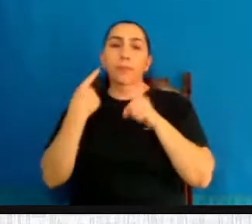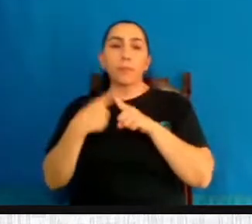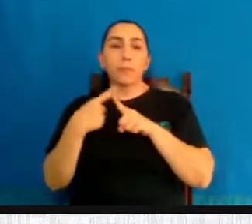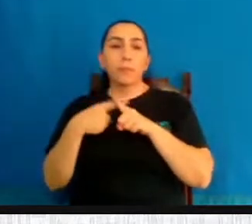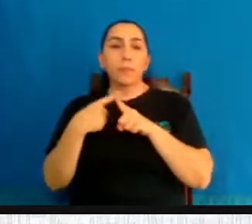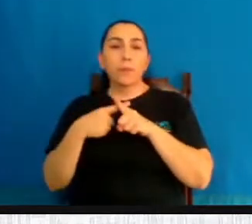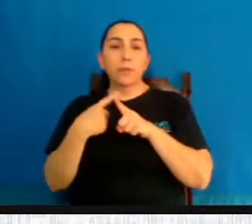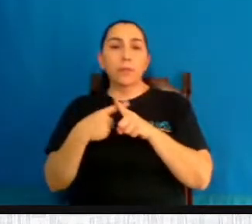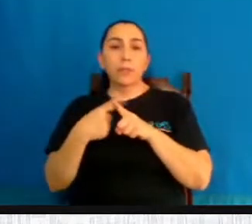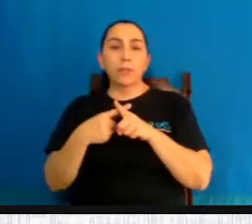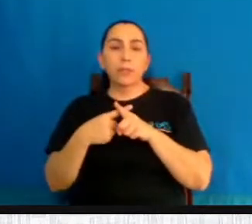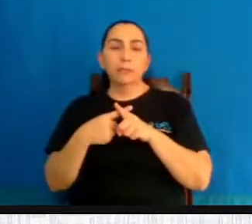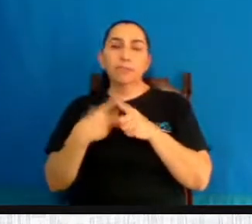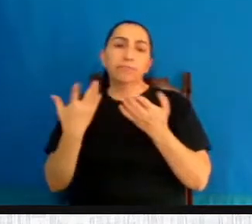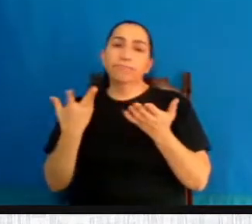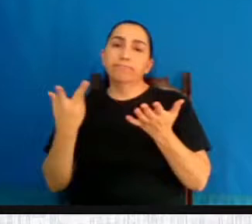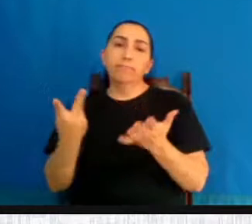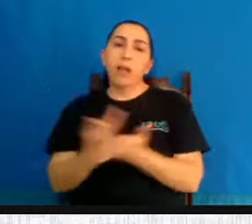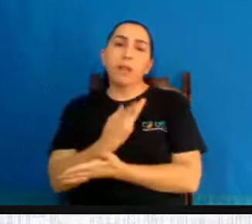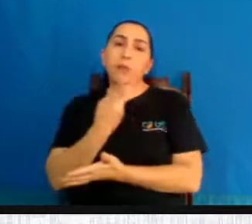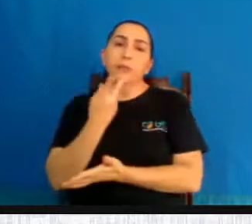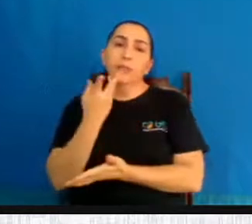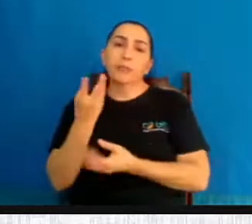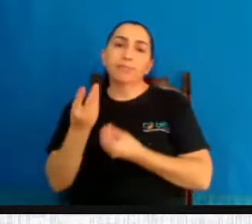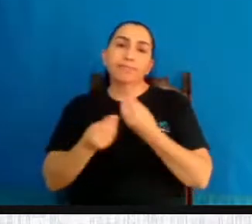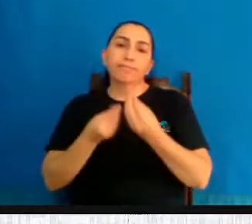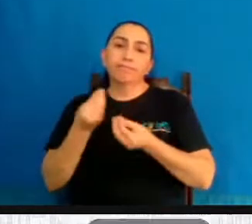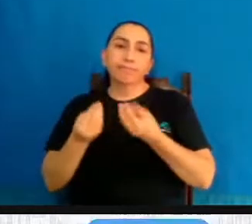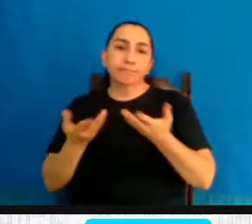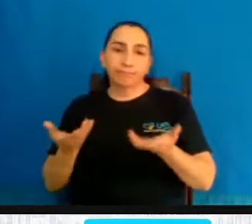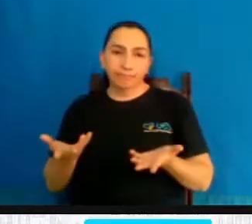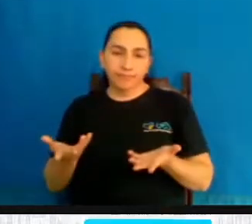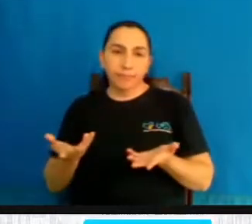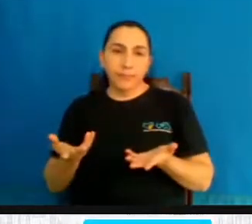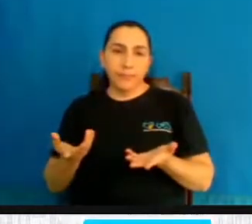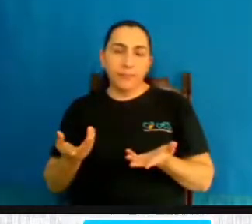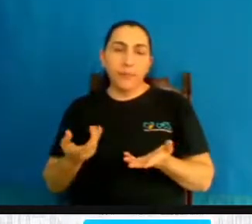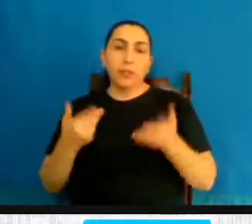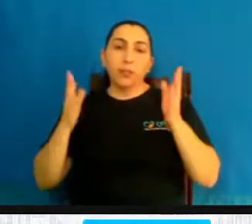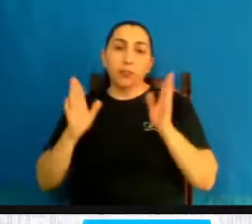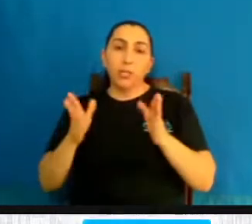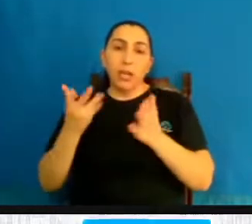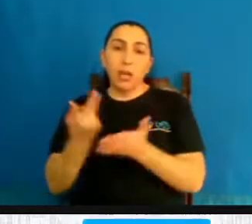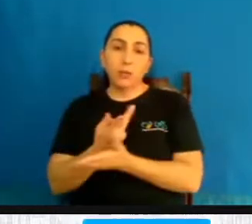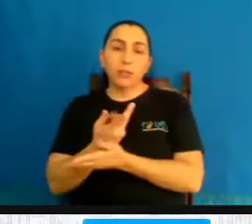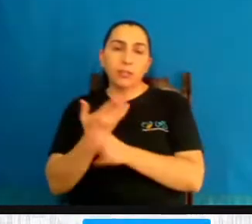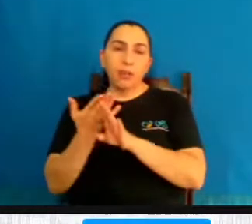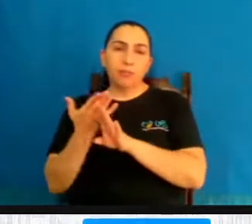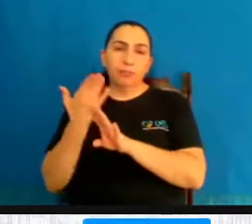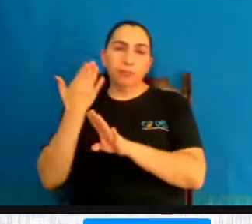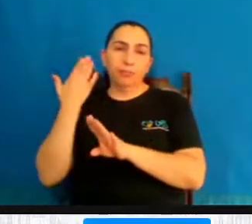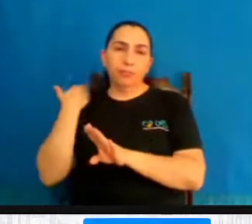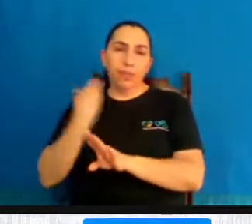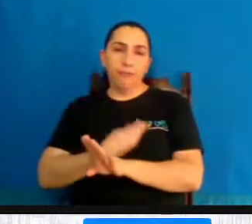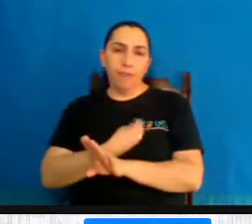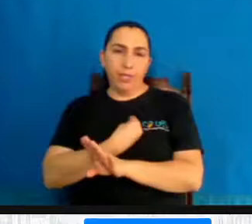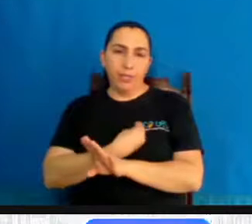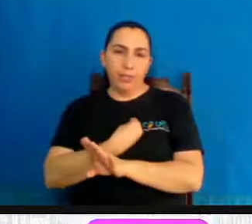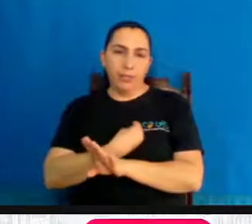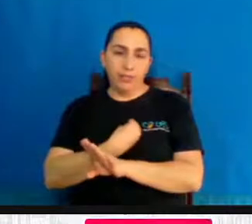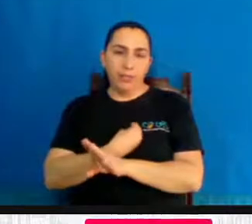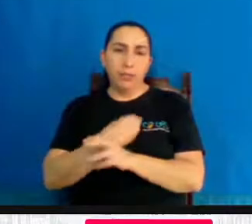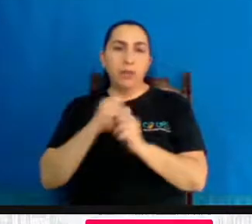como a gente falou, nada é por acaso. Quantos abortos nós praticamos em vidas passadas, sobretudo quando nós podíamos ter